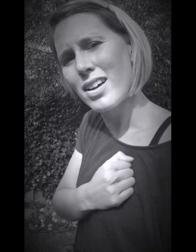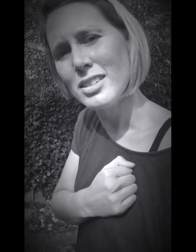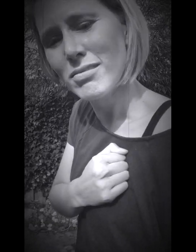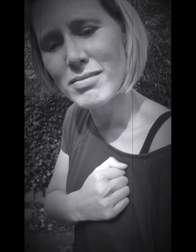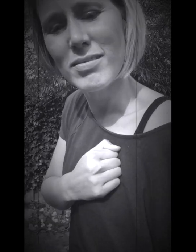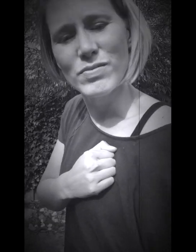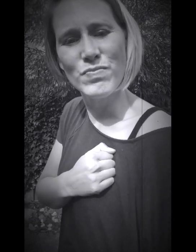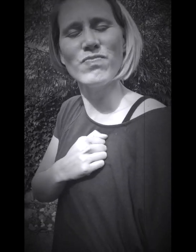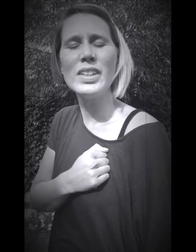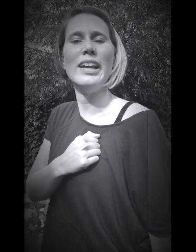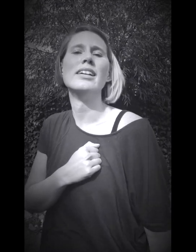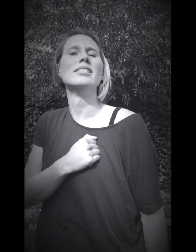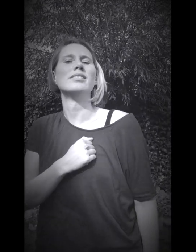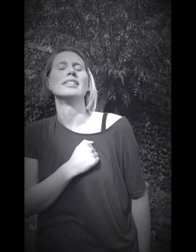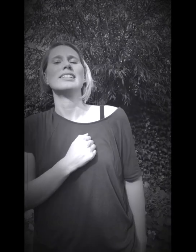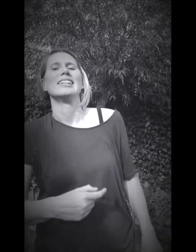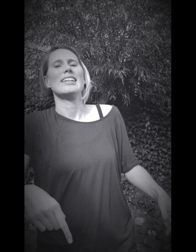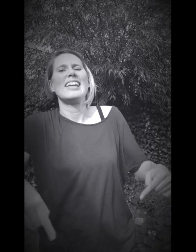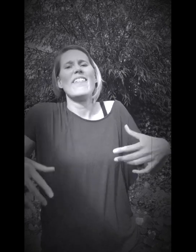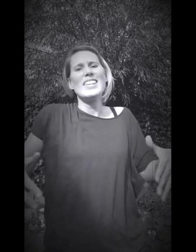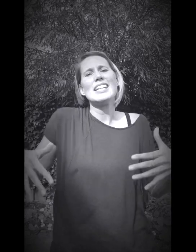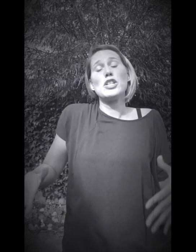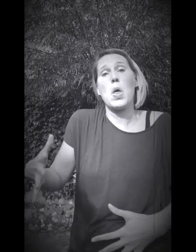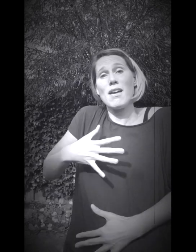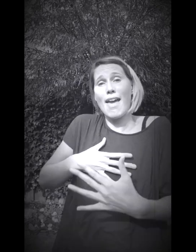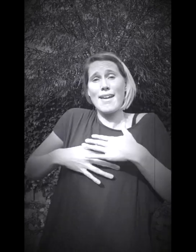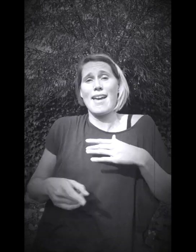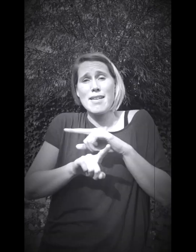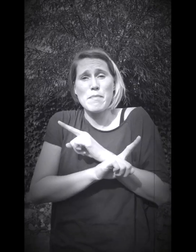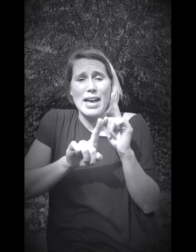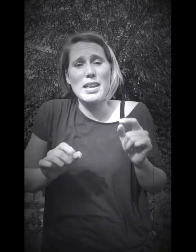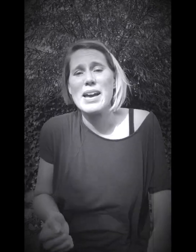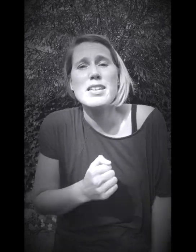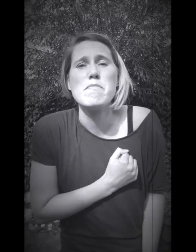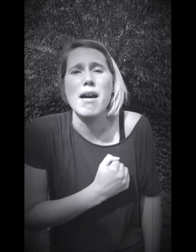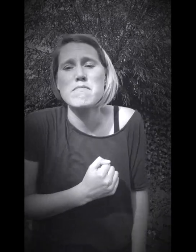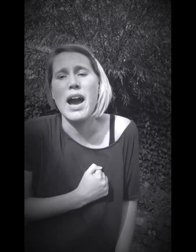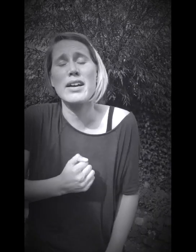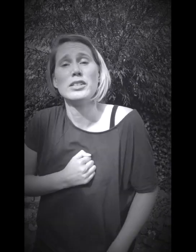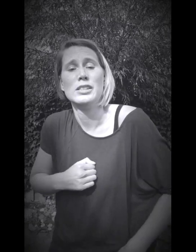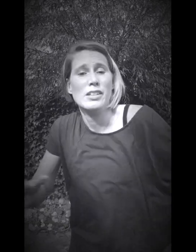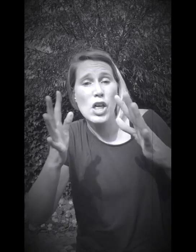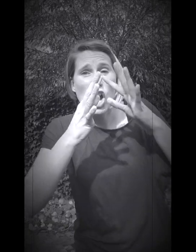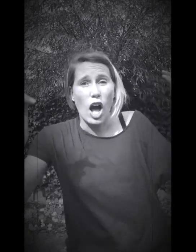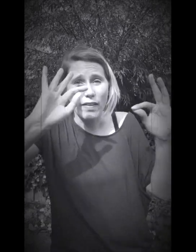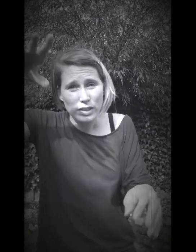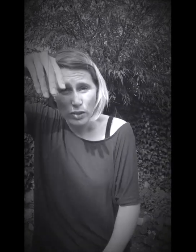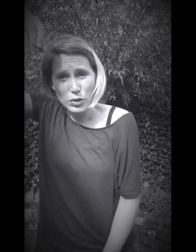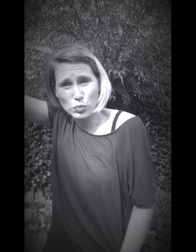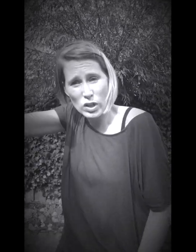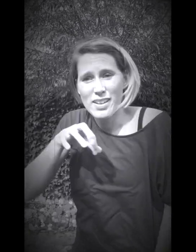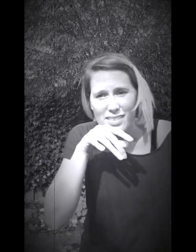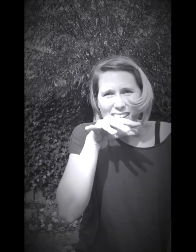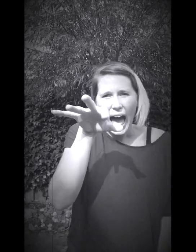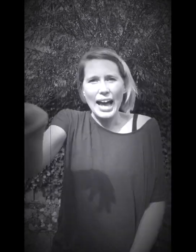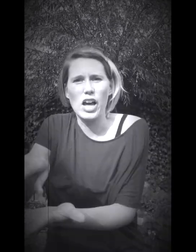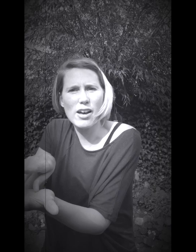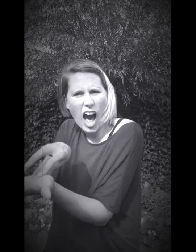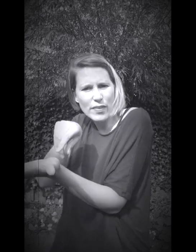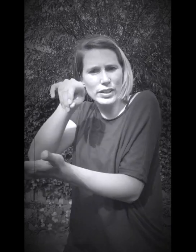Dit is geluk eng, maar ik ben niet bang Nu voor zwart ik af en niet voor trollen, ga ik weer af te Dit